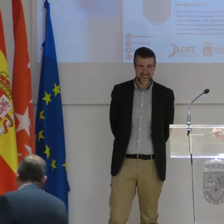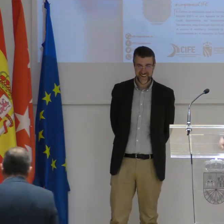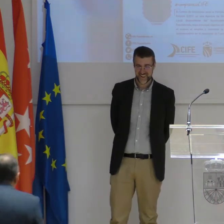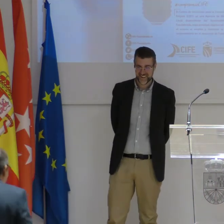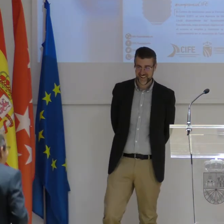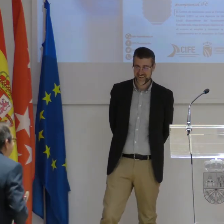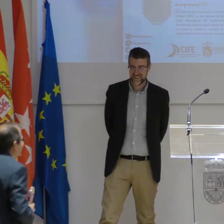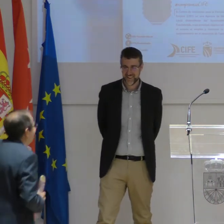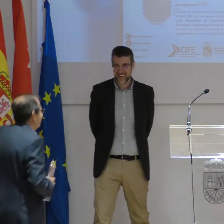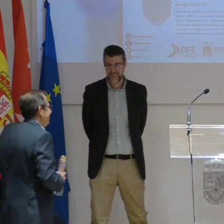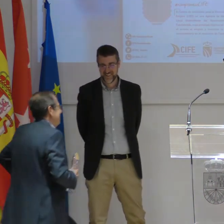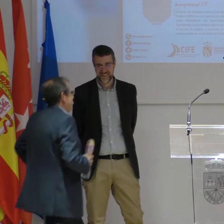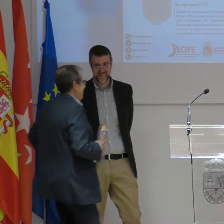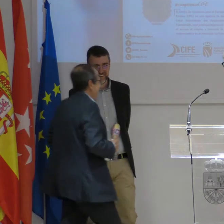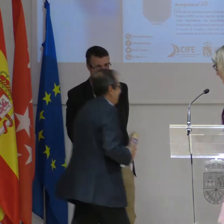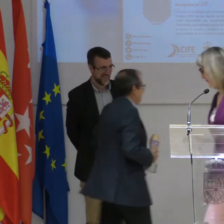recuerdo, que siempre gusta.